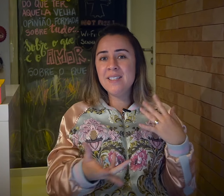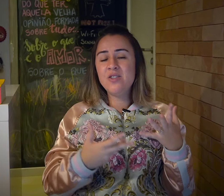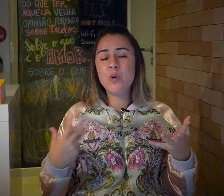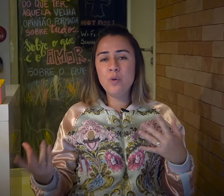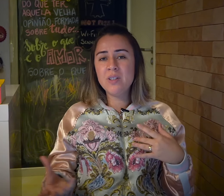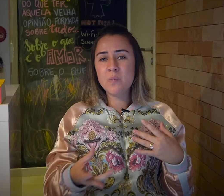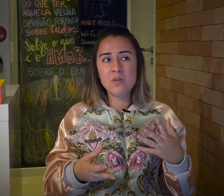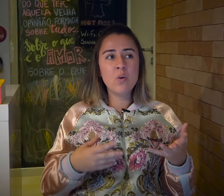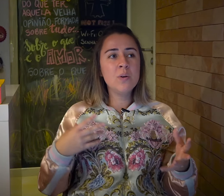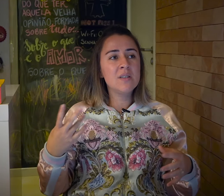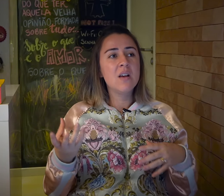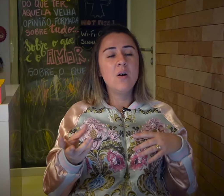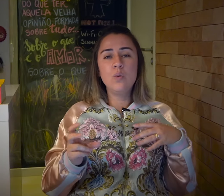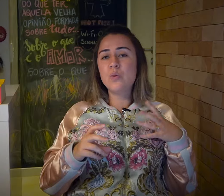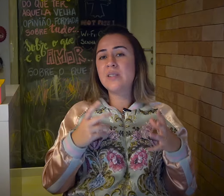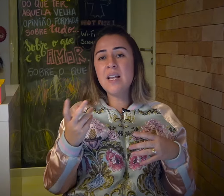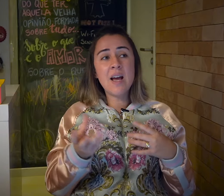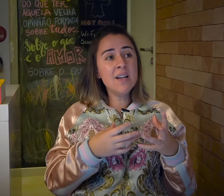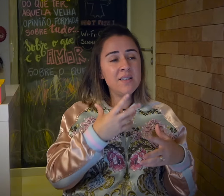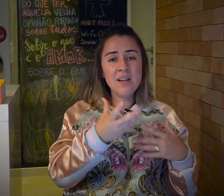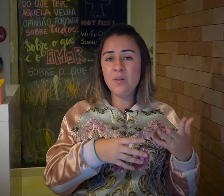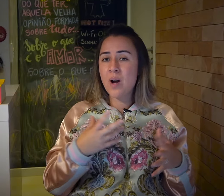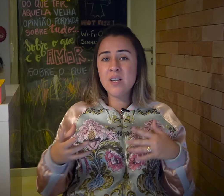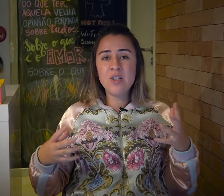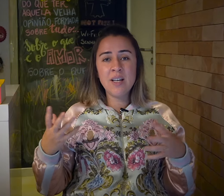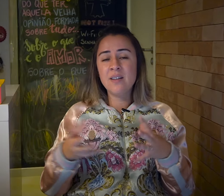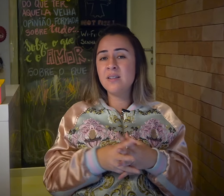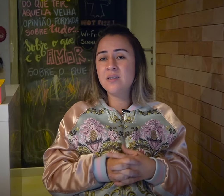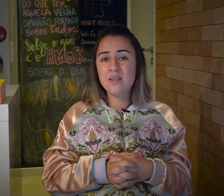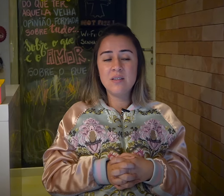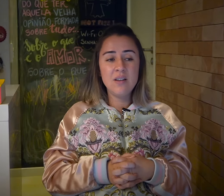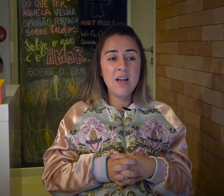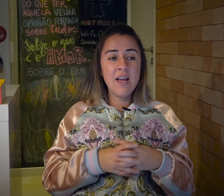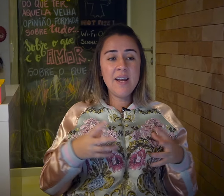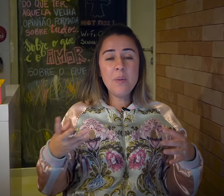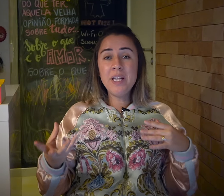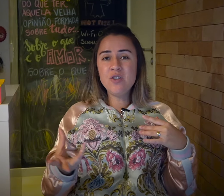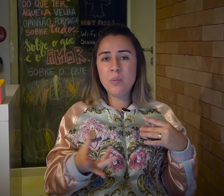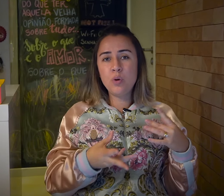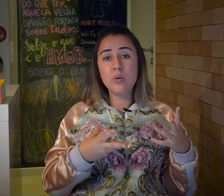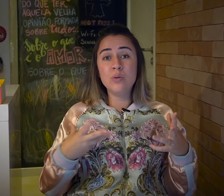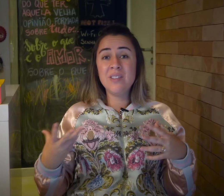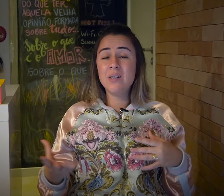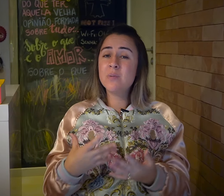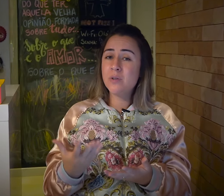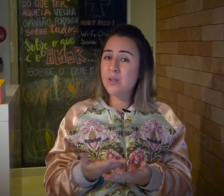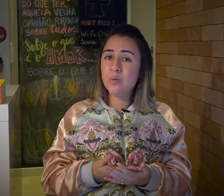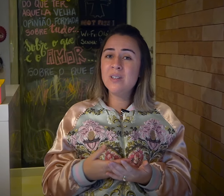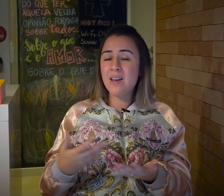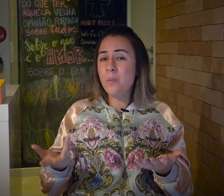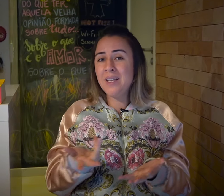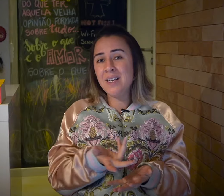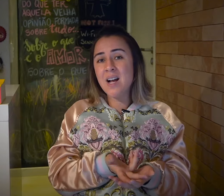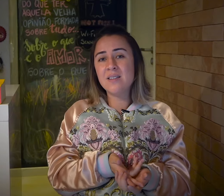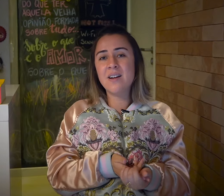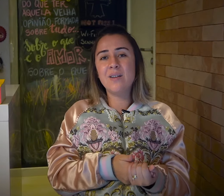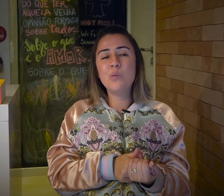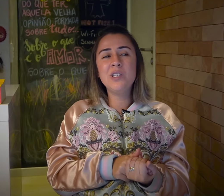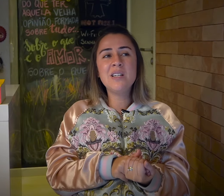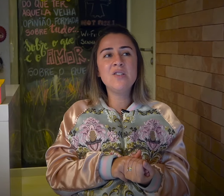existiam muitas pessoas, os sinais e a linguagem, ela era aprendida por todos. Então, as pessoas surdas eram bem integradas naquela comunidade,